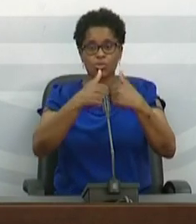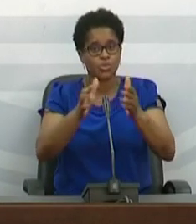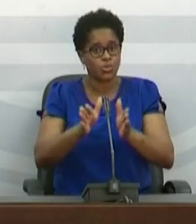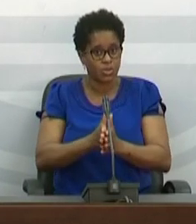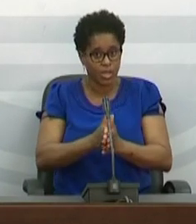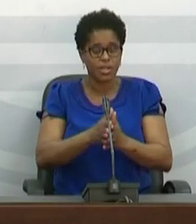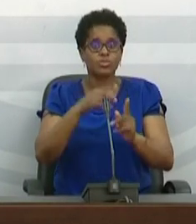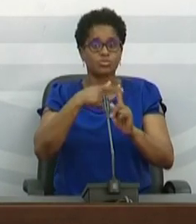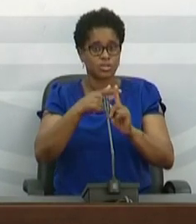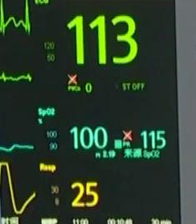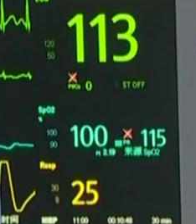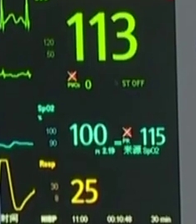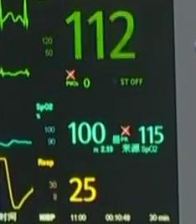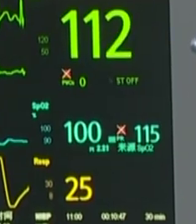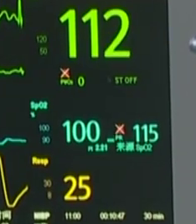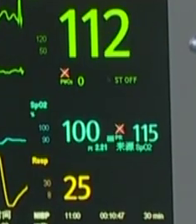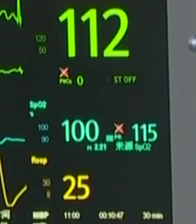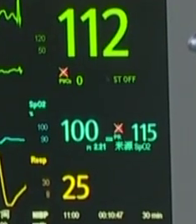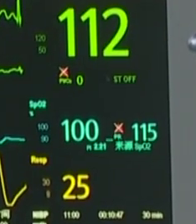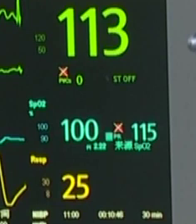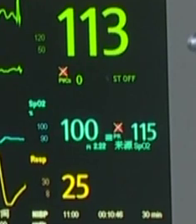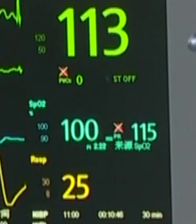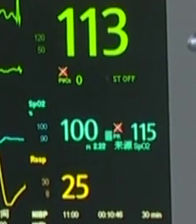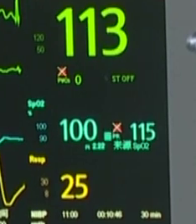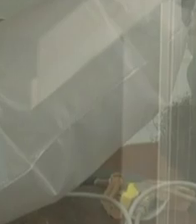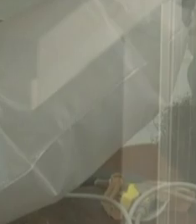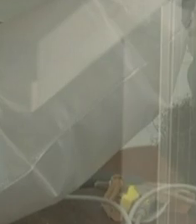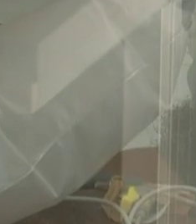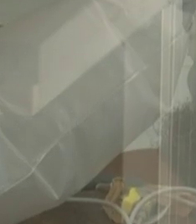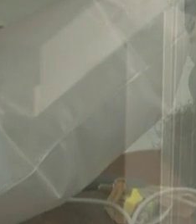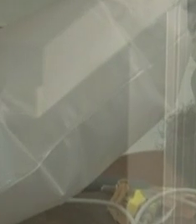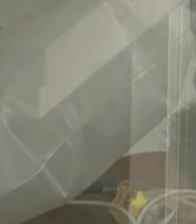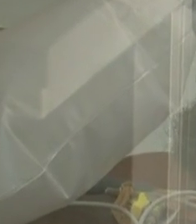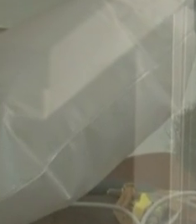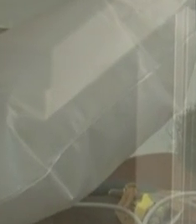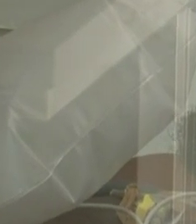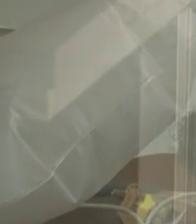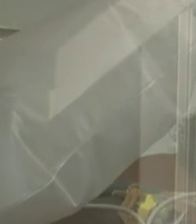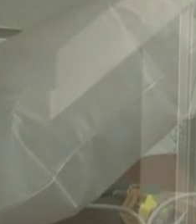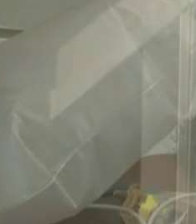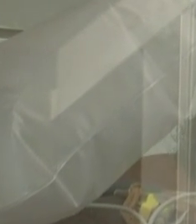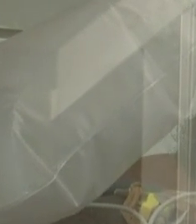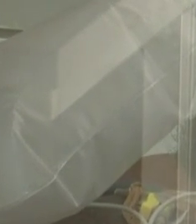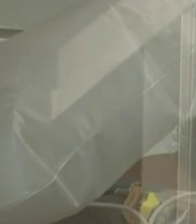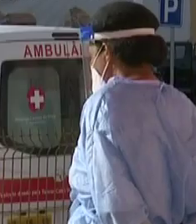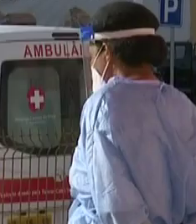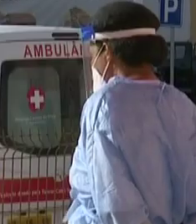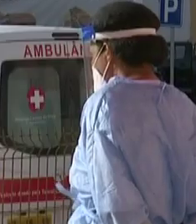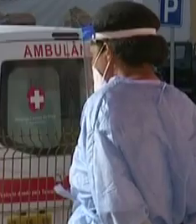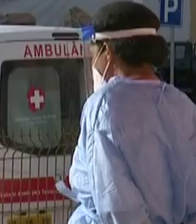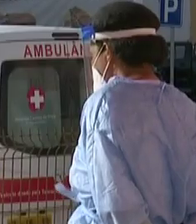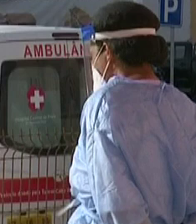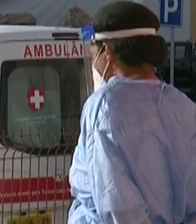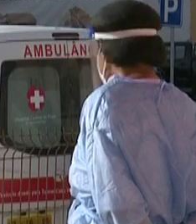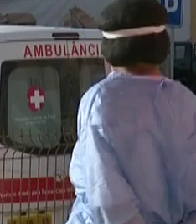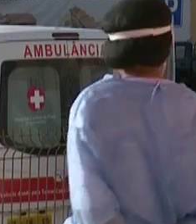já notificados no país. Durante o fim de semana, registaram-se dois óbitos, passando o total de mortes por Covid-19 em Cabo Verde para